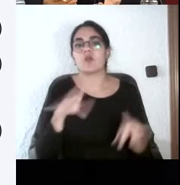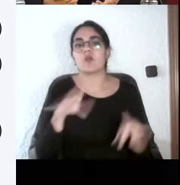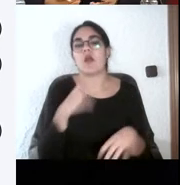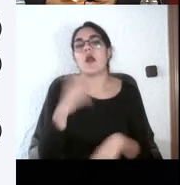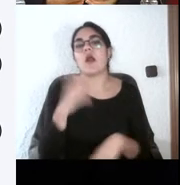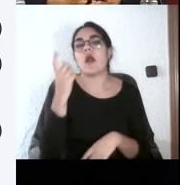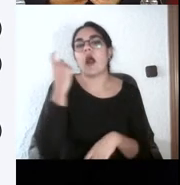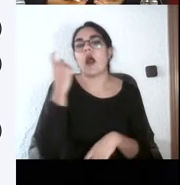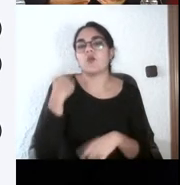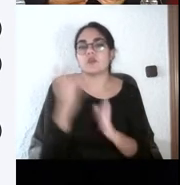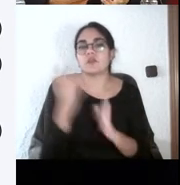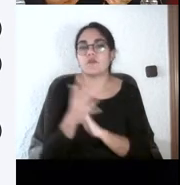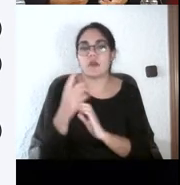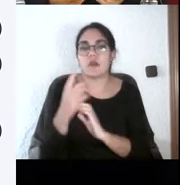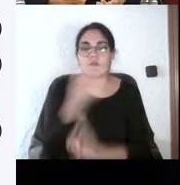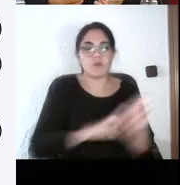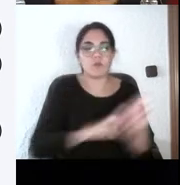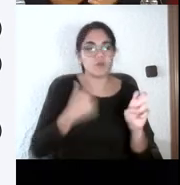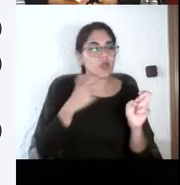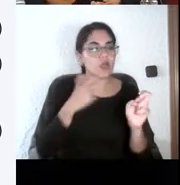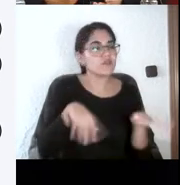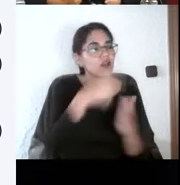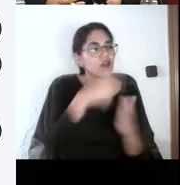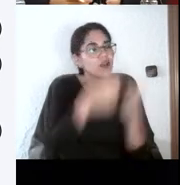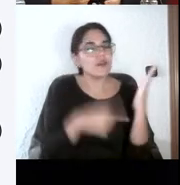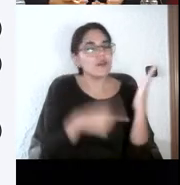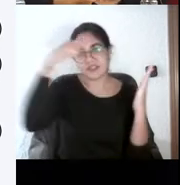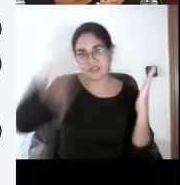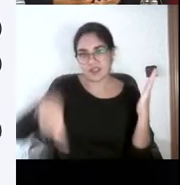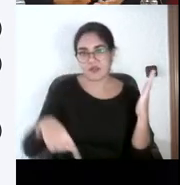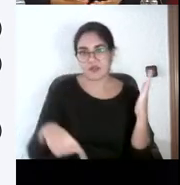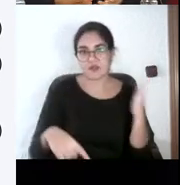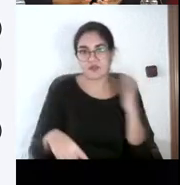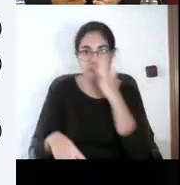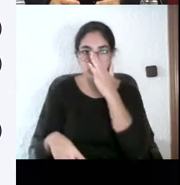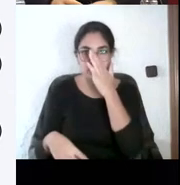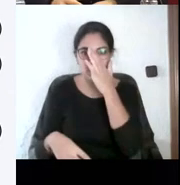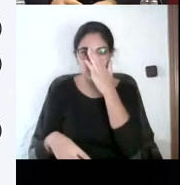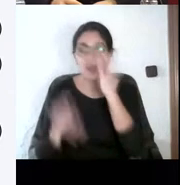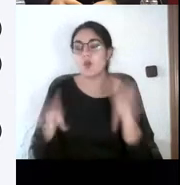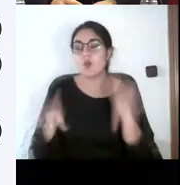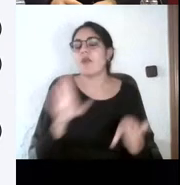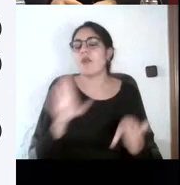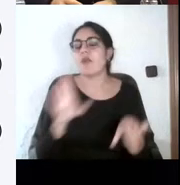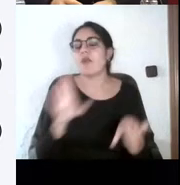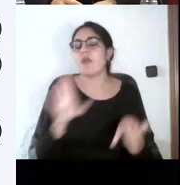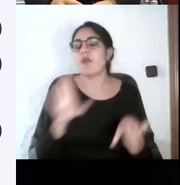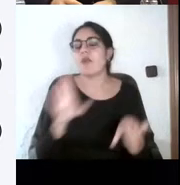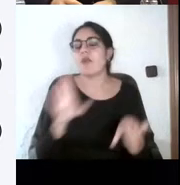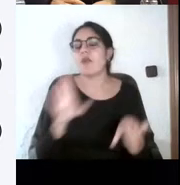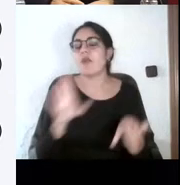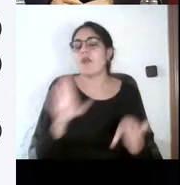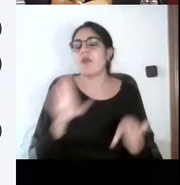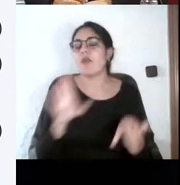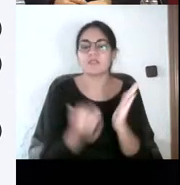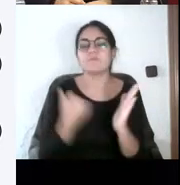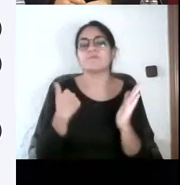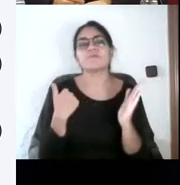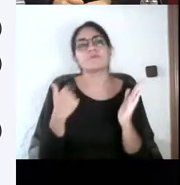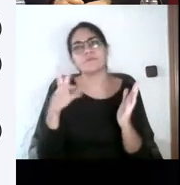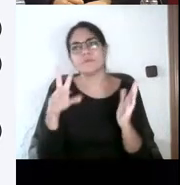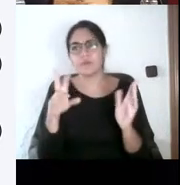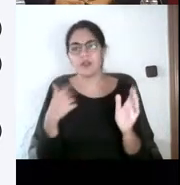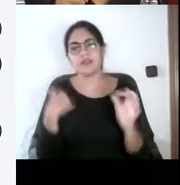las saben. Entonces la finalidad, de luego no deberían depender sobre un test, porque ya sabemos un poco lo que va esa preparación. Pues yo creo que